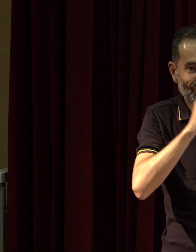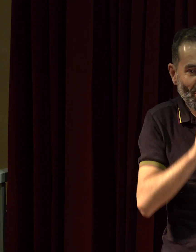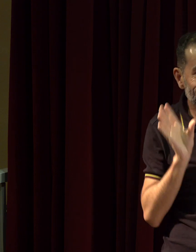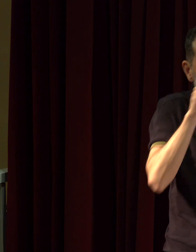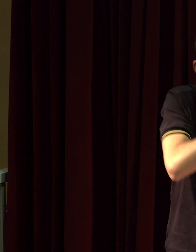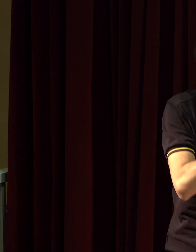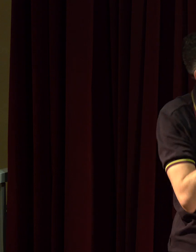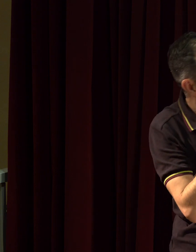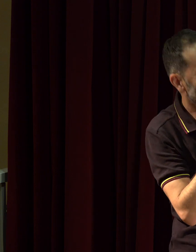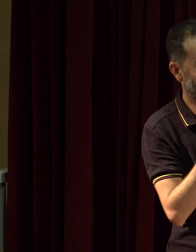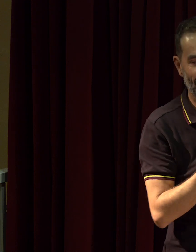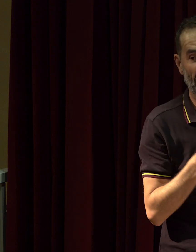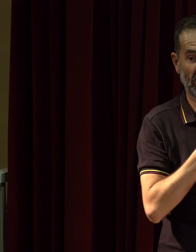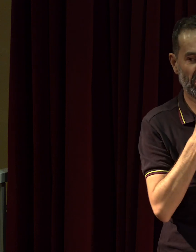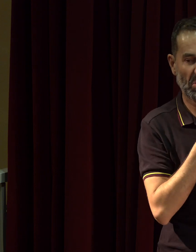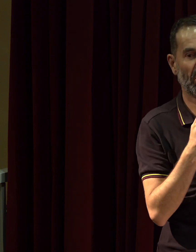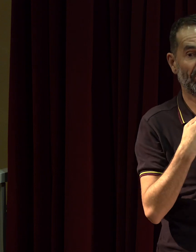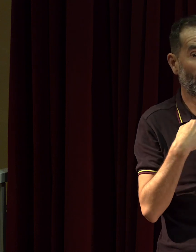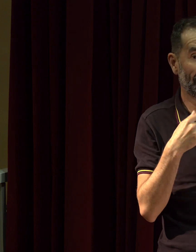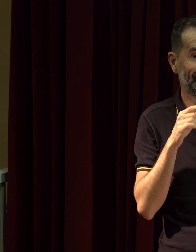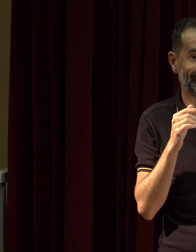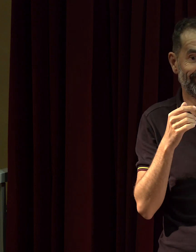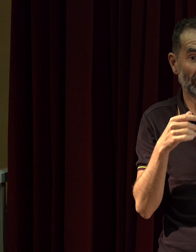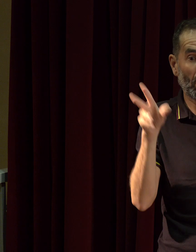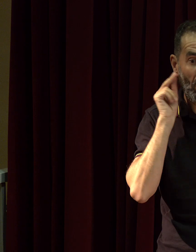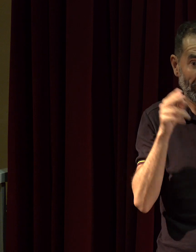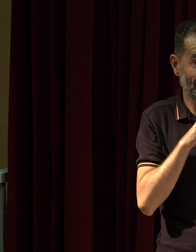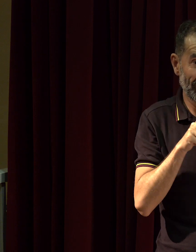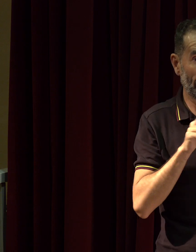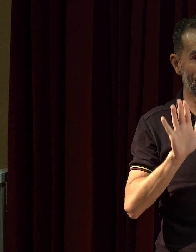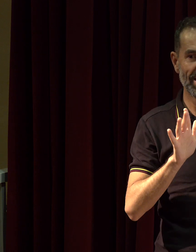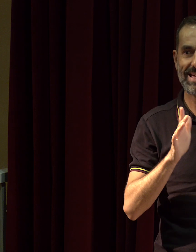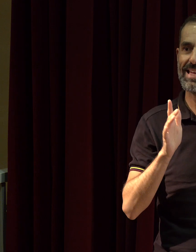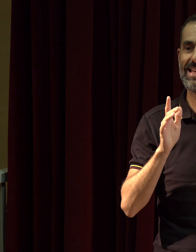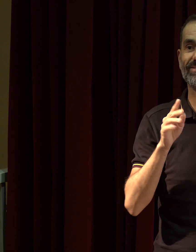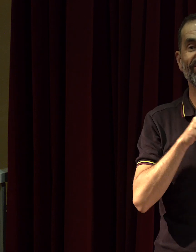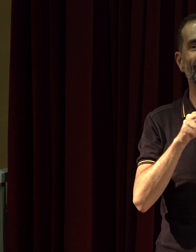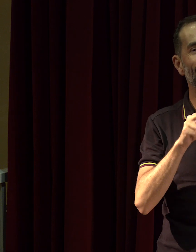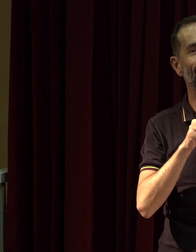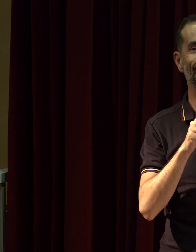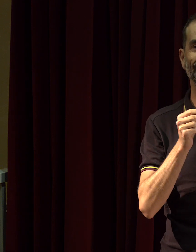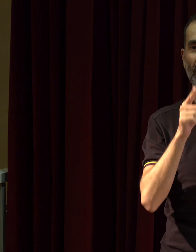Donc moi, je suis sûr, mais bon, je suis quand même très curieux et très intéressé par votre conférence.